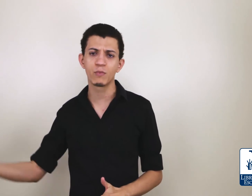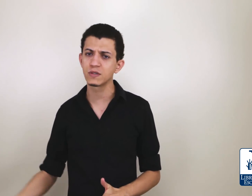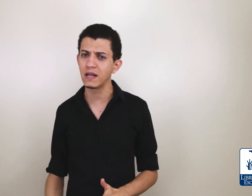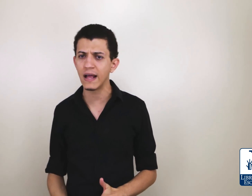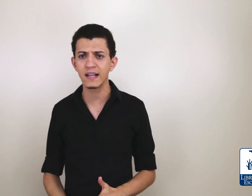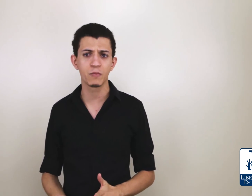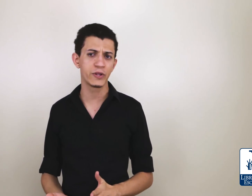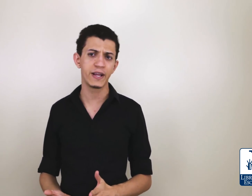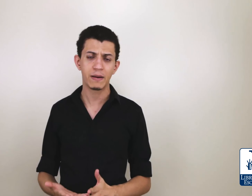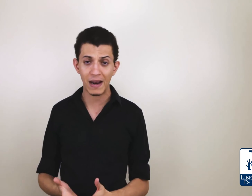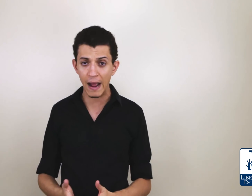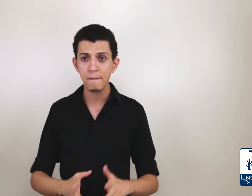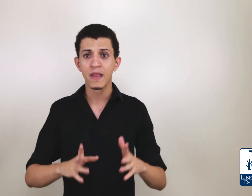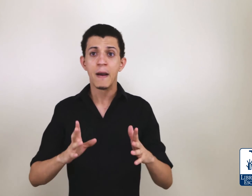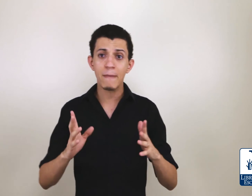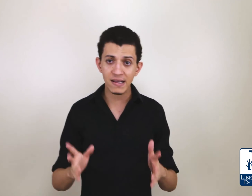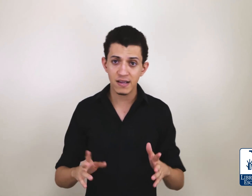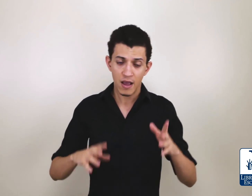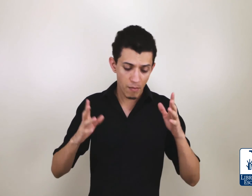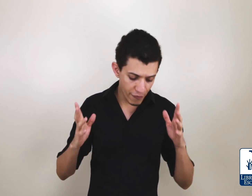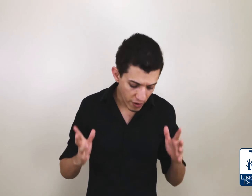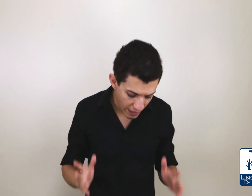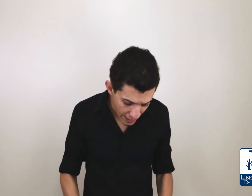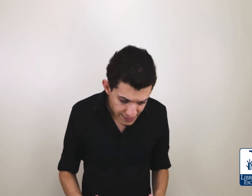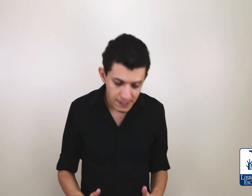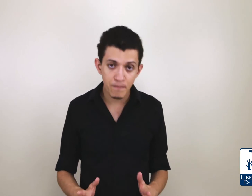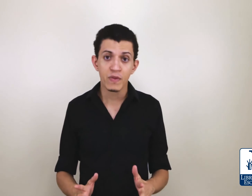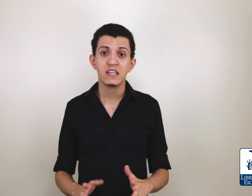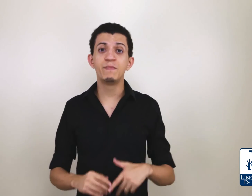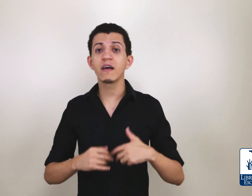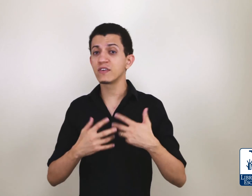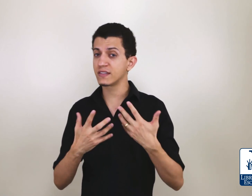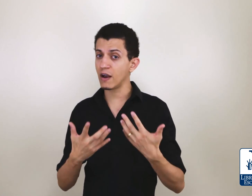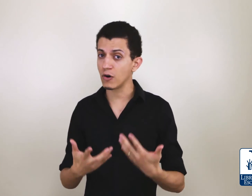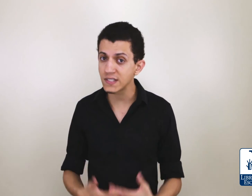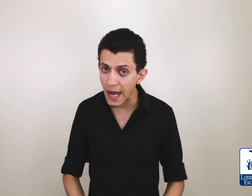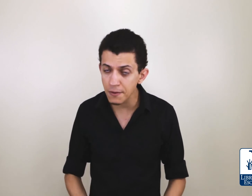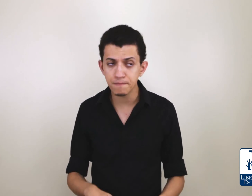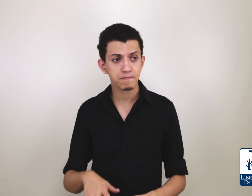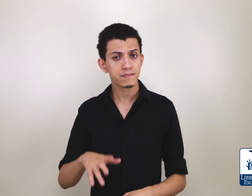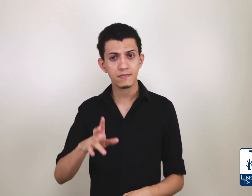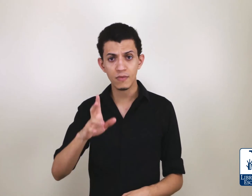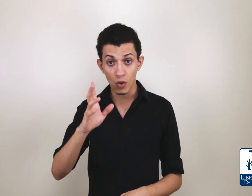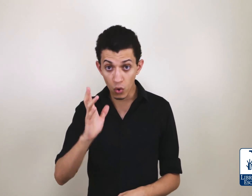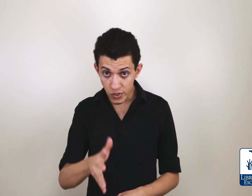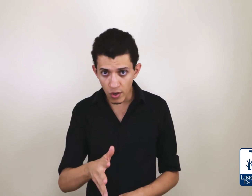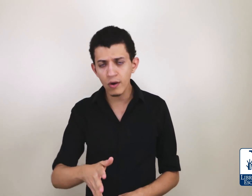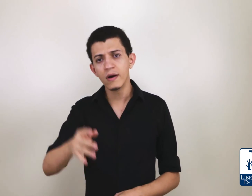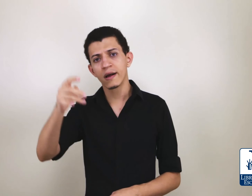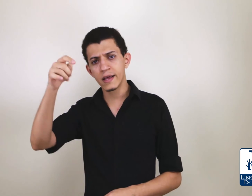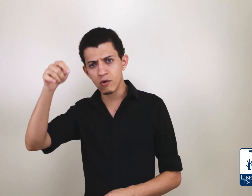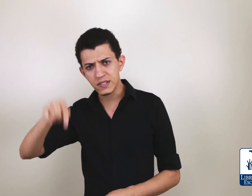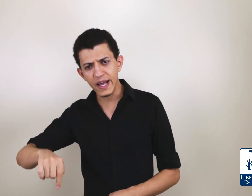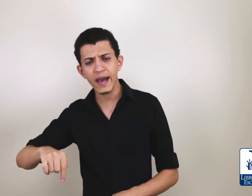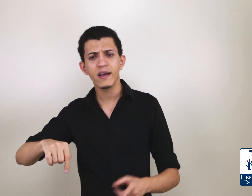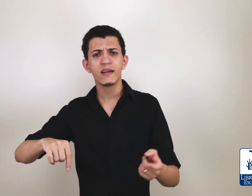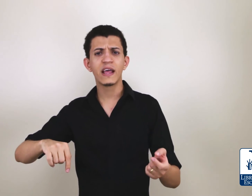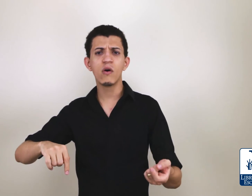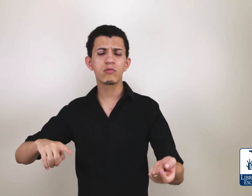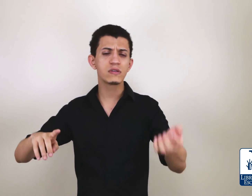possibilidades que eu poderia trabalhar, mas me foquei nessas, espero que você tenha gostado, gostou? Clique em gostei, tem outros